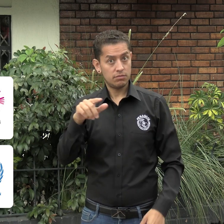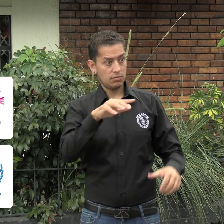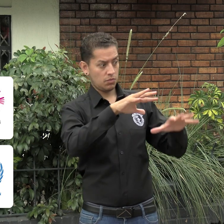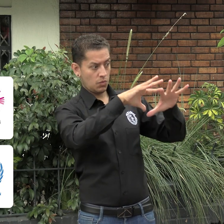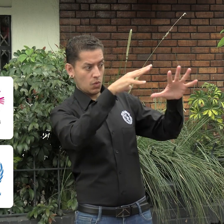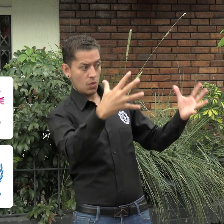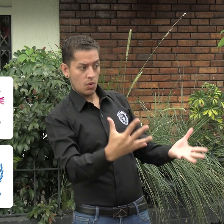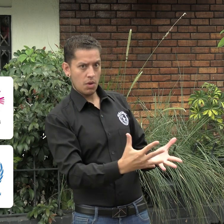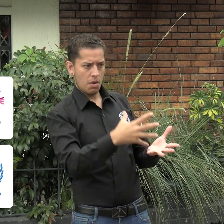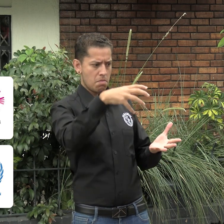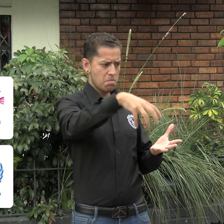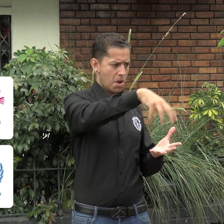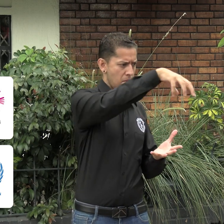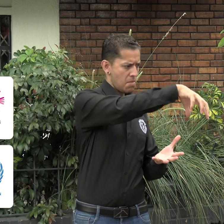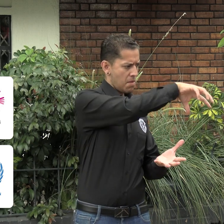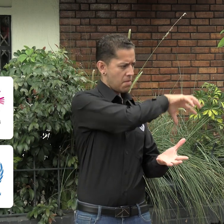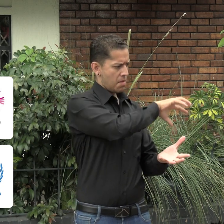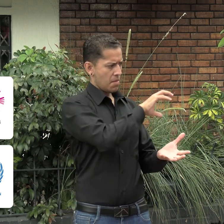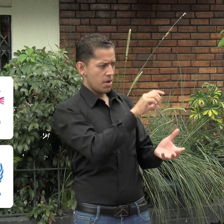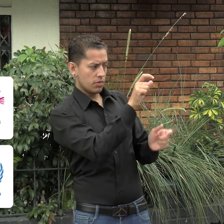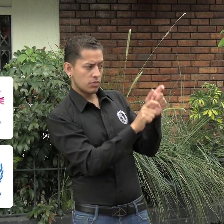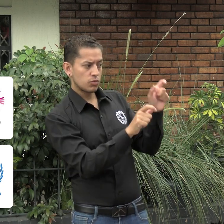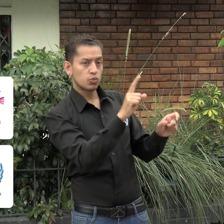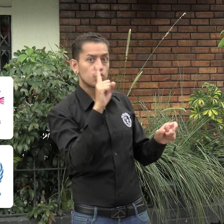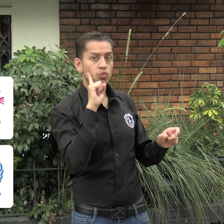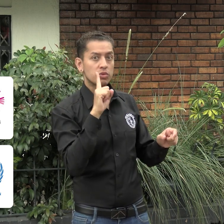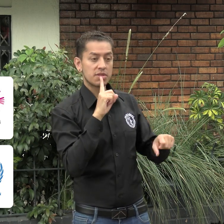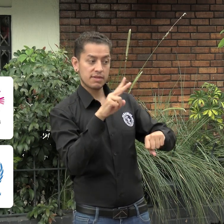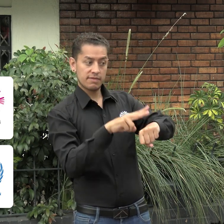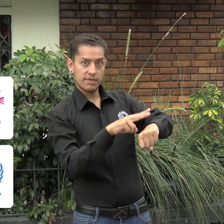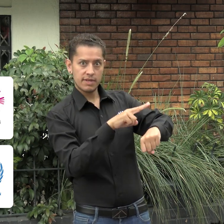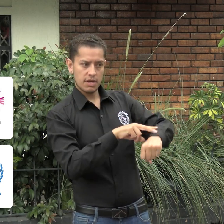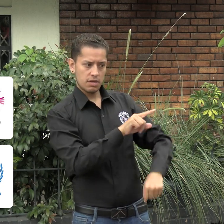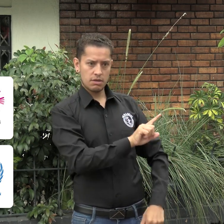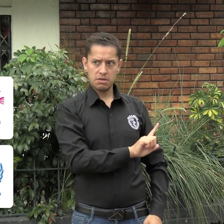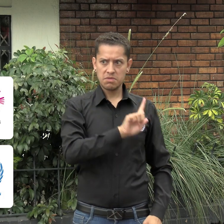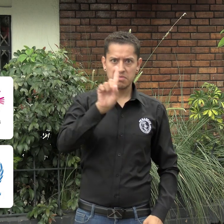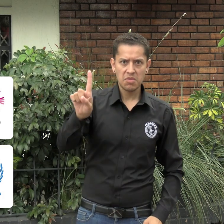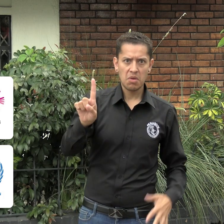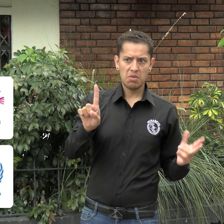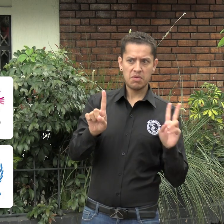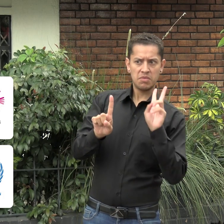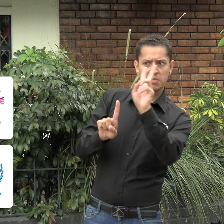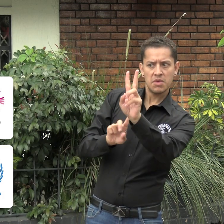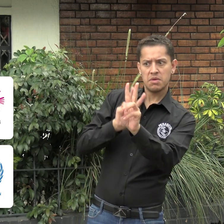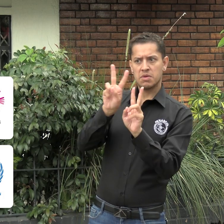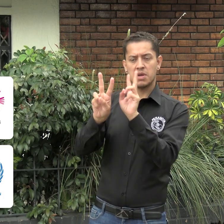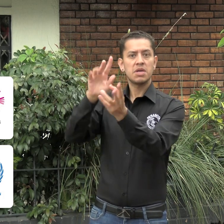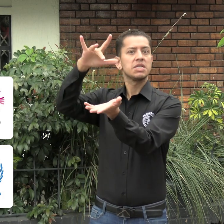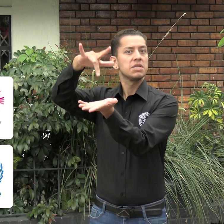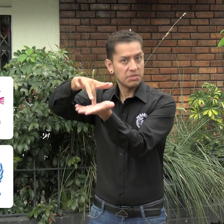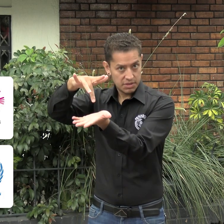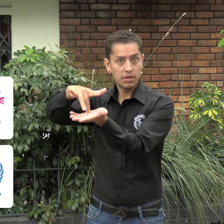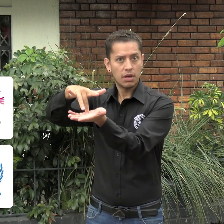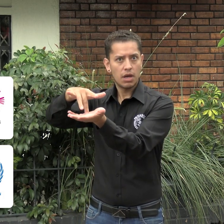de la Federación Mundial de Sordos, en donde de manera virtual cada país participante convocó a dos personas